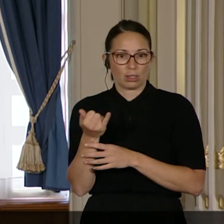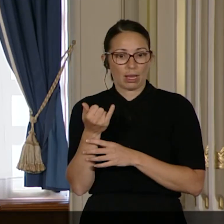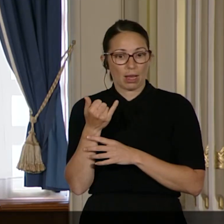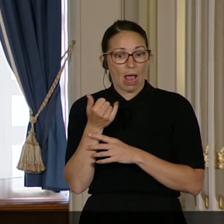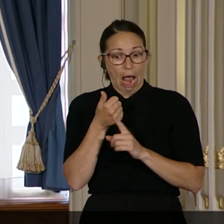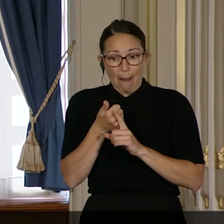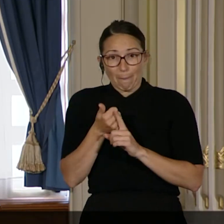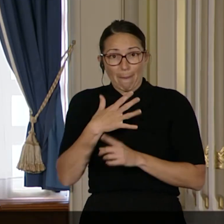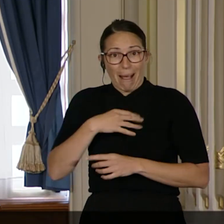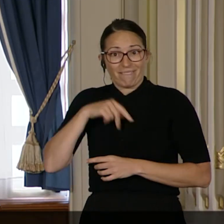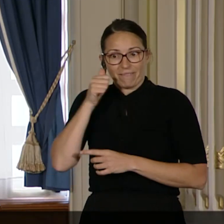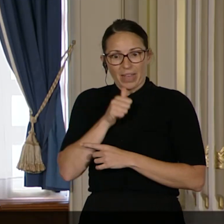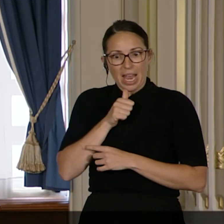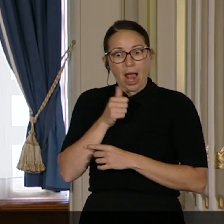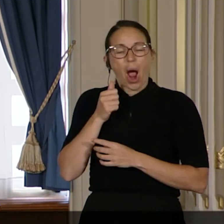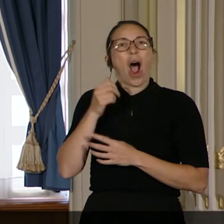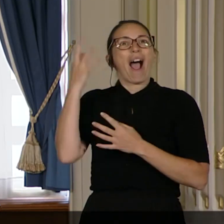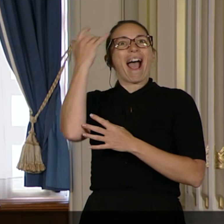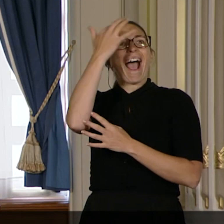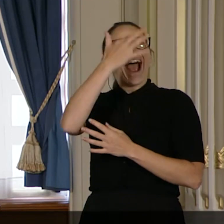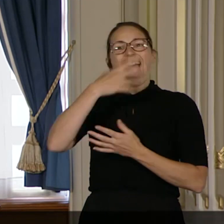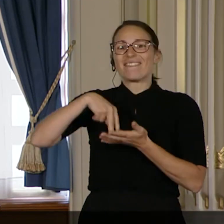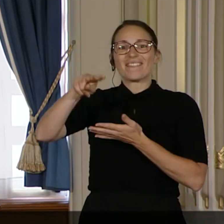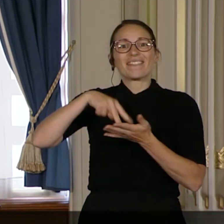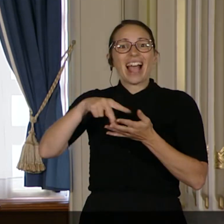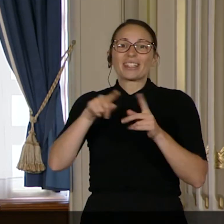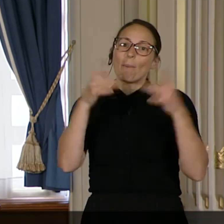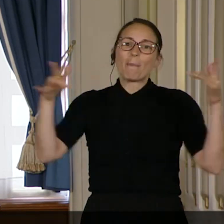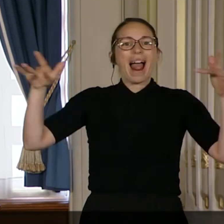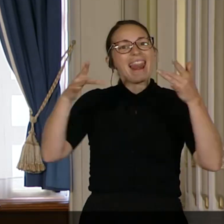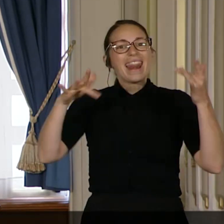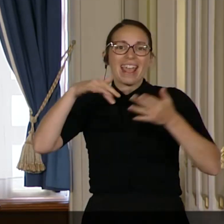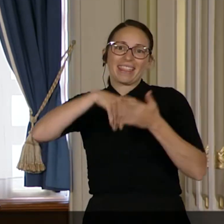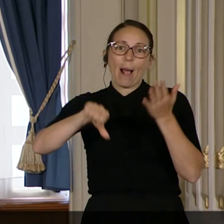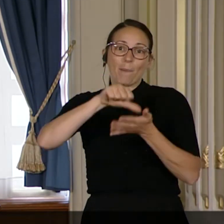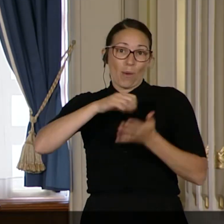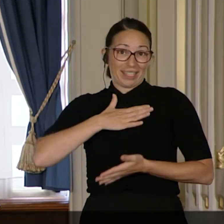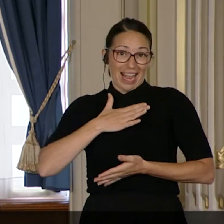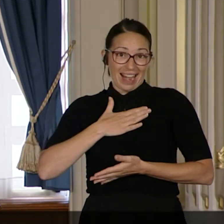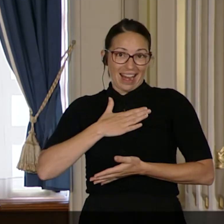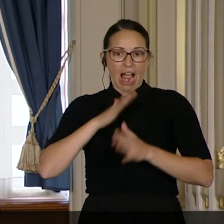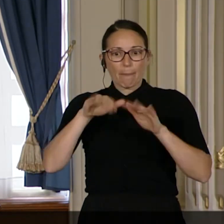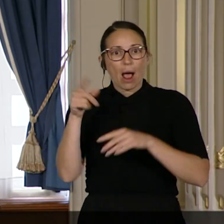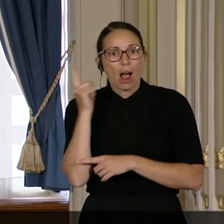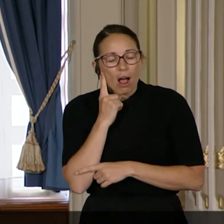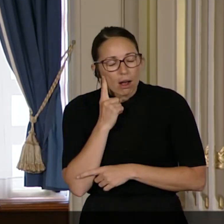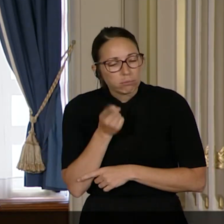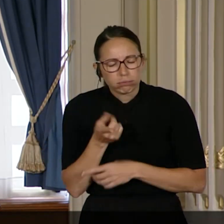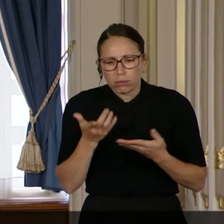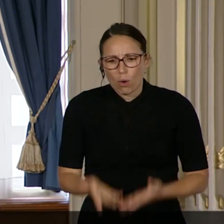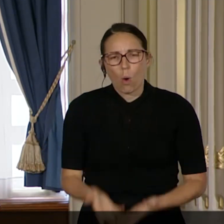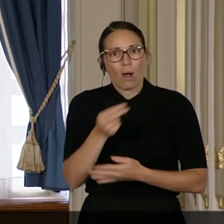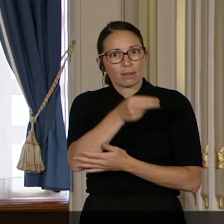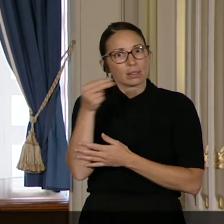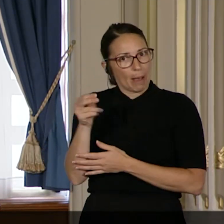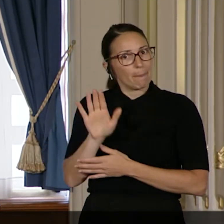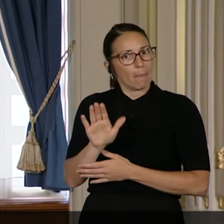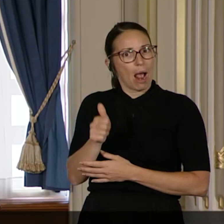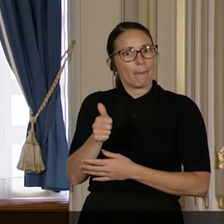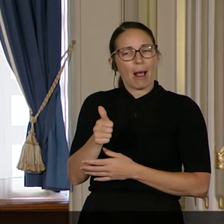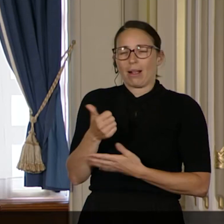mes projets de vie, allait danser en tout-dessus dans notre salon. Et lorsque l'on apprend qu'elle est lourdement handicapée,